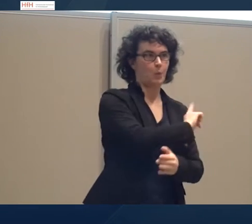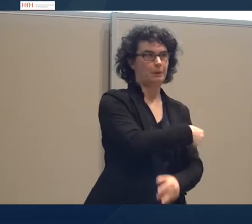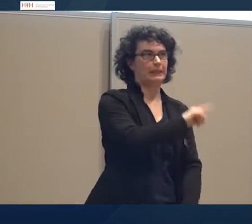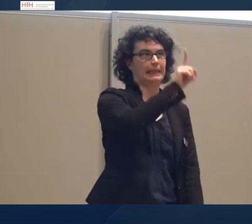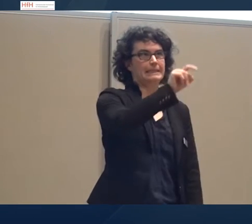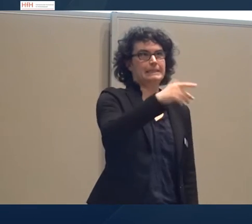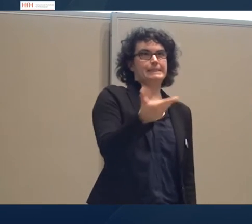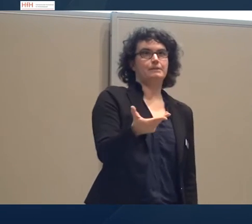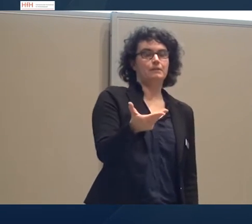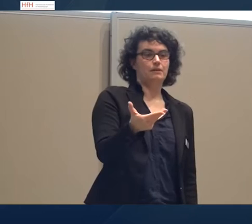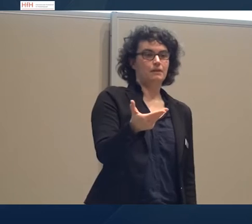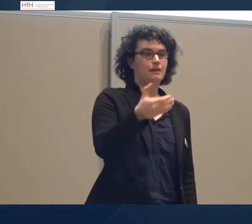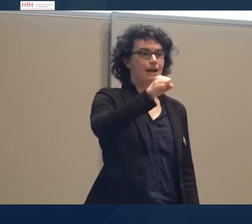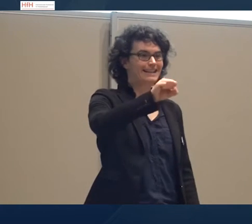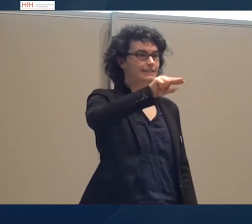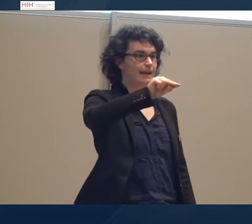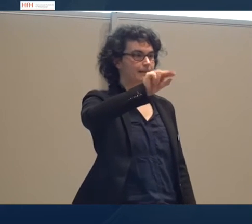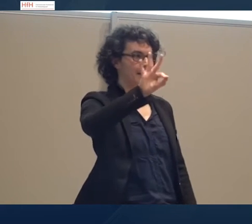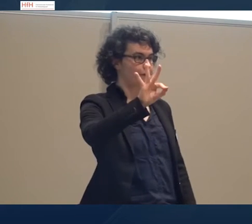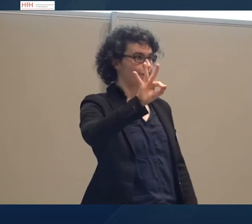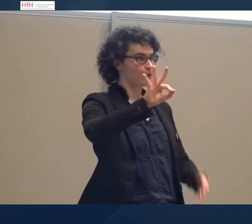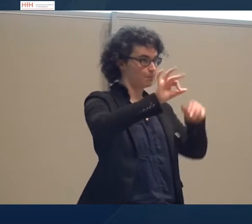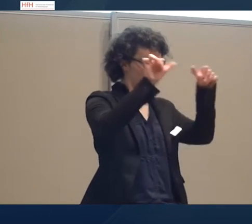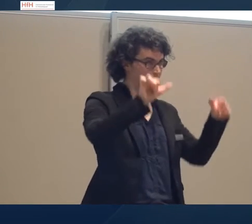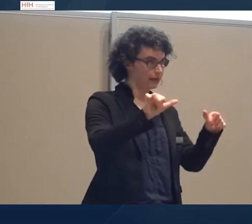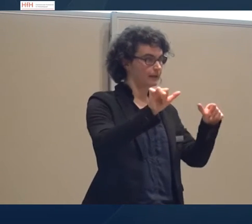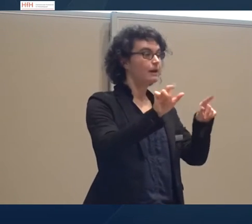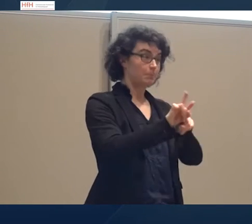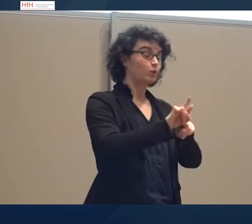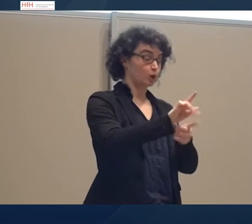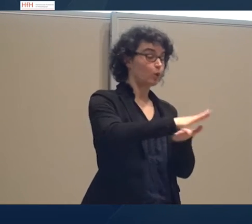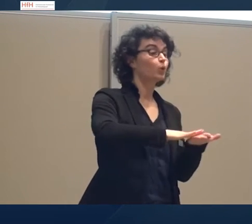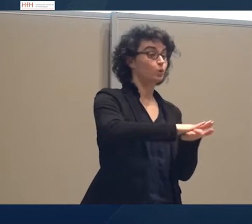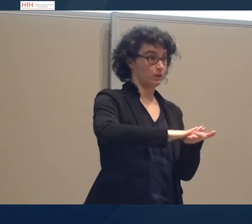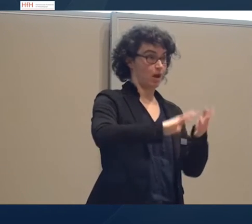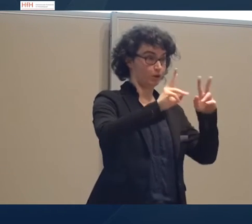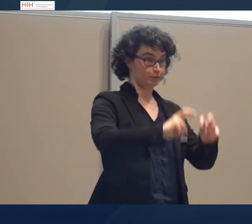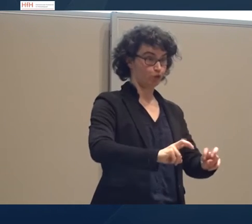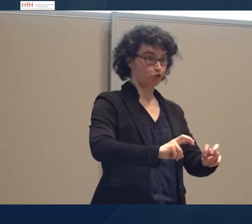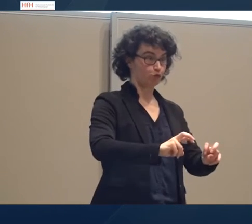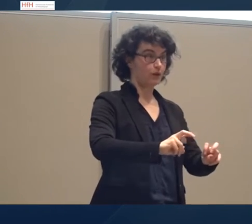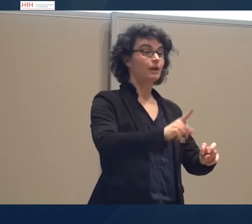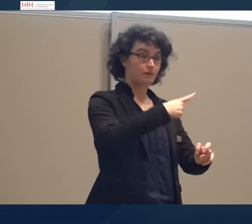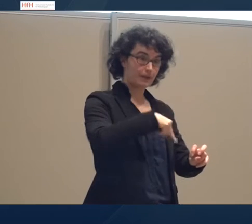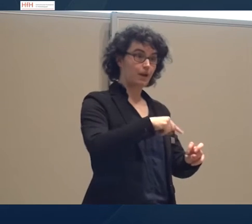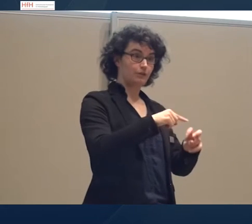SNF-Projekt ist ein Grundlagenforschung. Und deswegen können wir empirisch vorgehen, von unten nach oben,